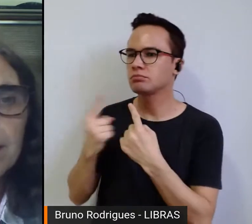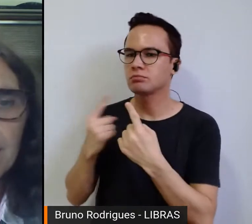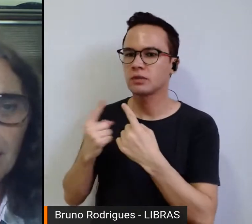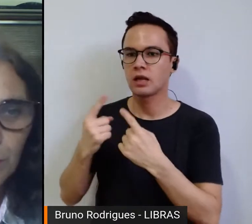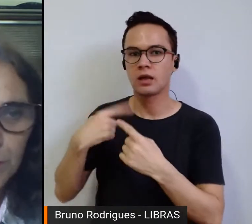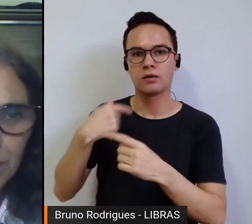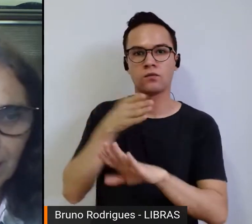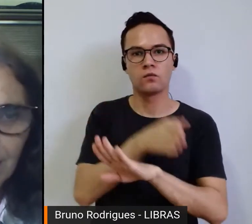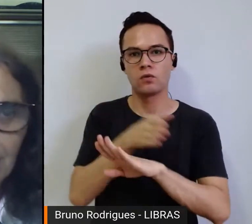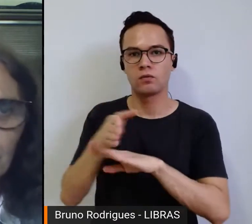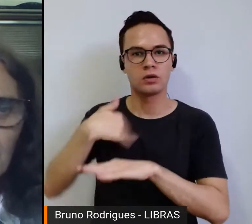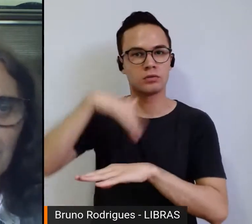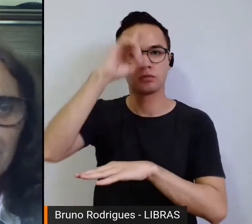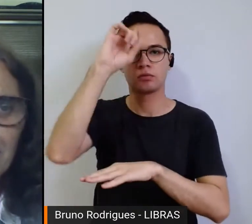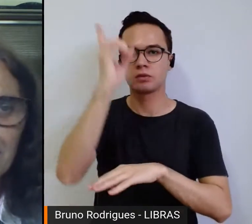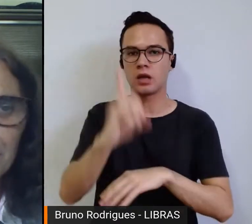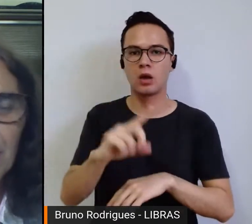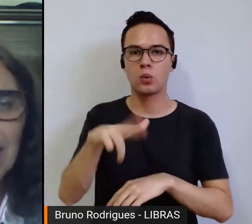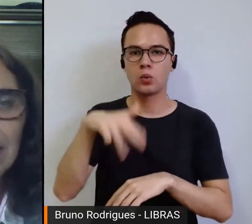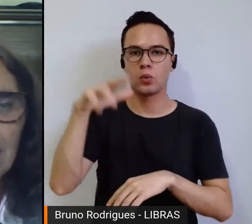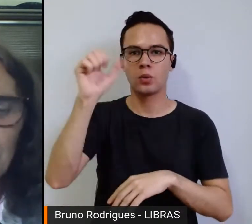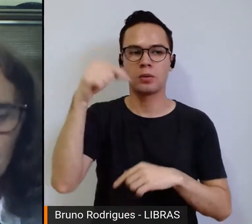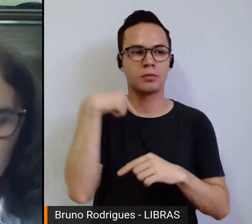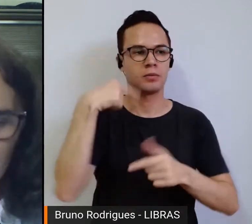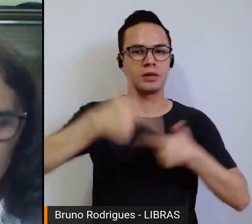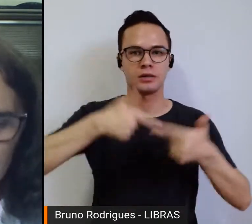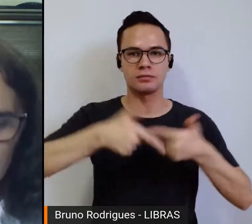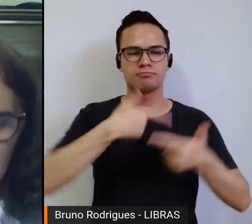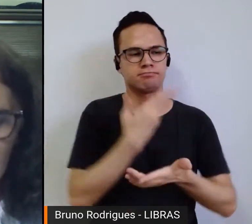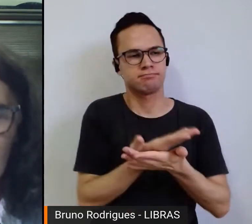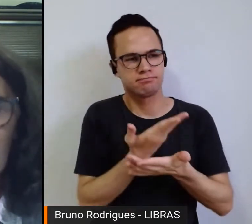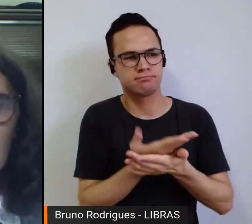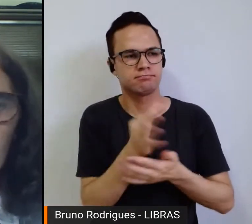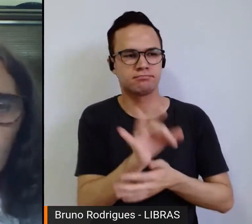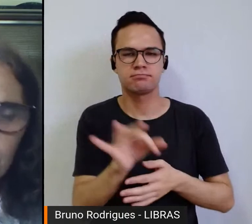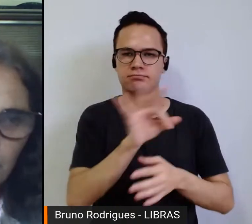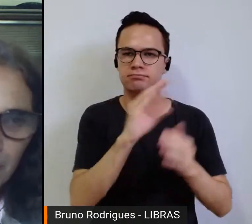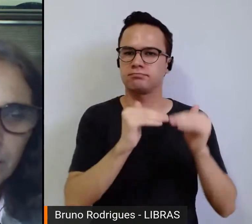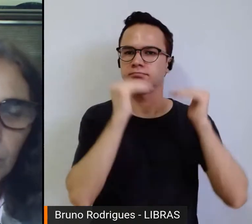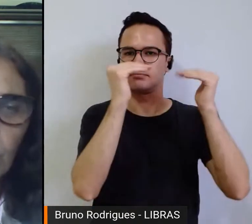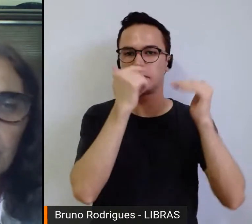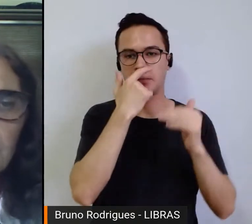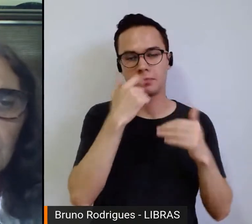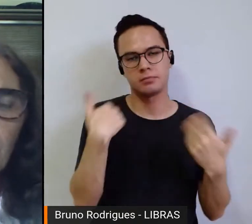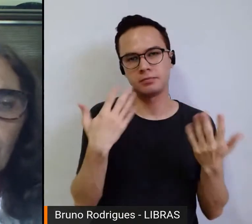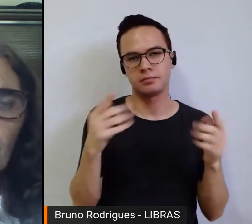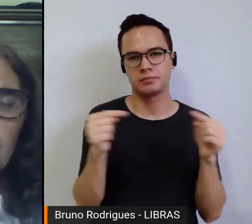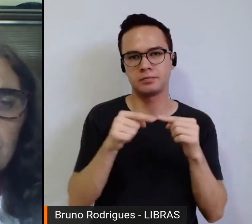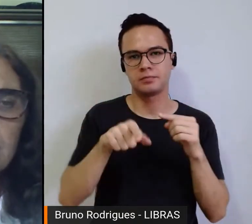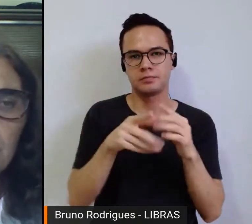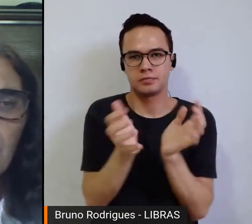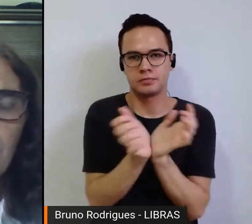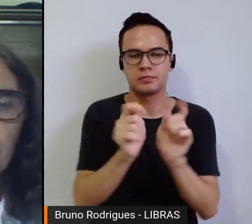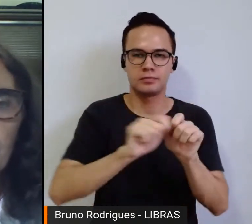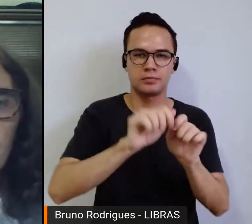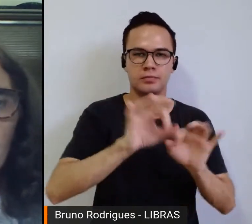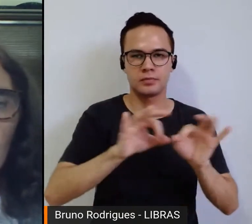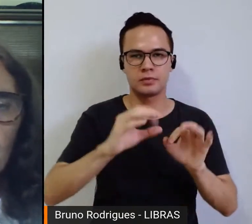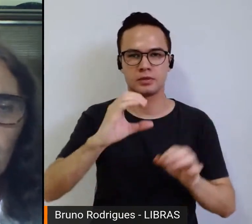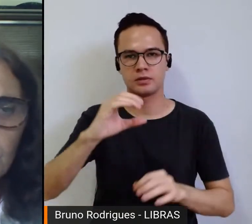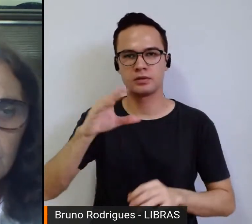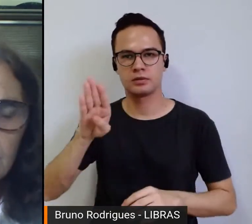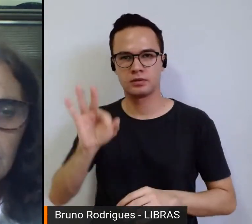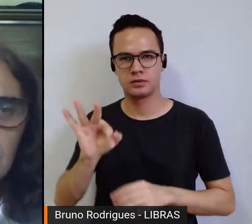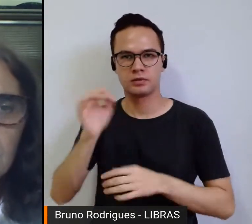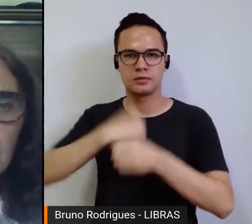lugares impensados numa carreira acadêmica, digamos assim. Então, eu fiz parte do Comitê de Reformas da CBF